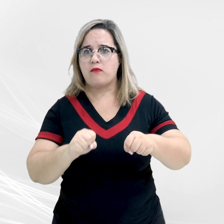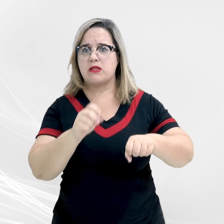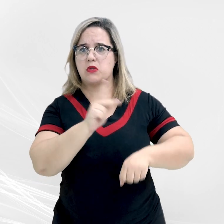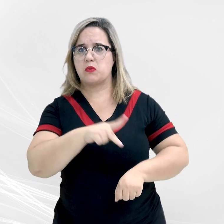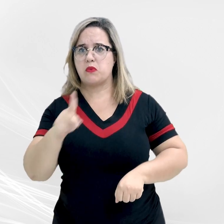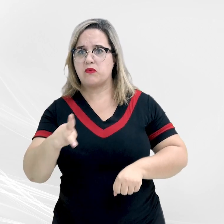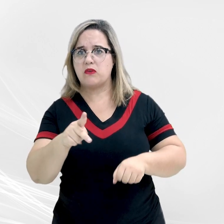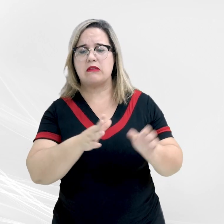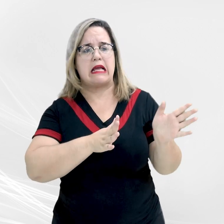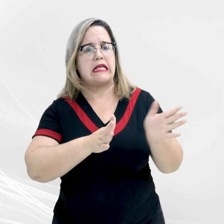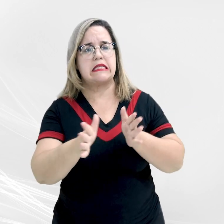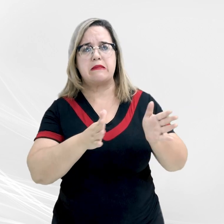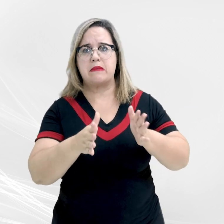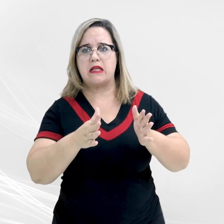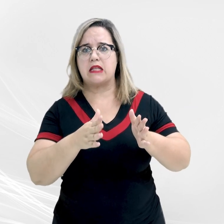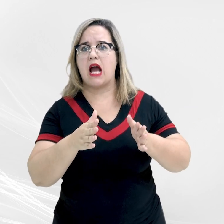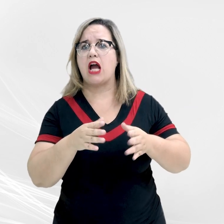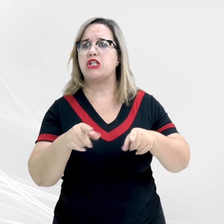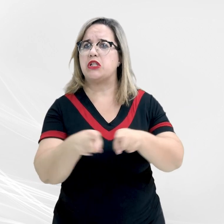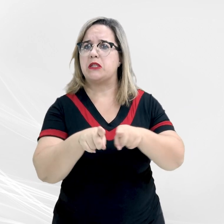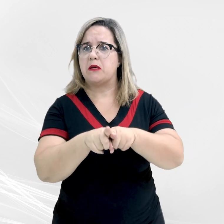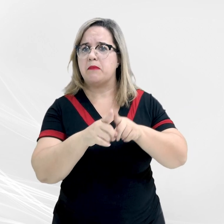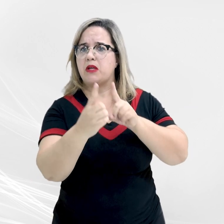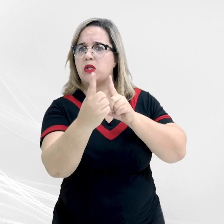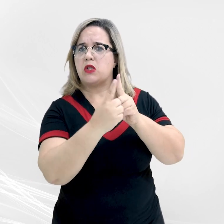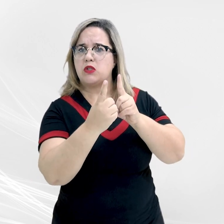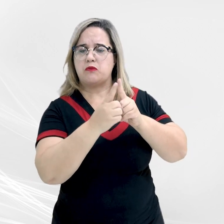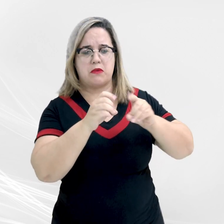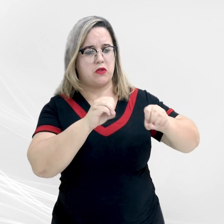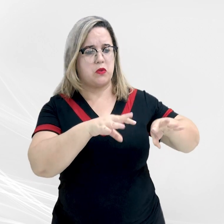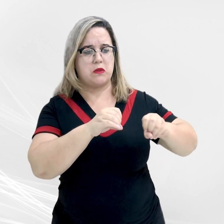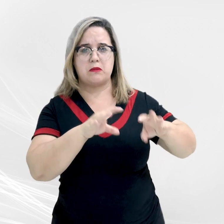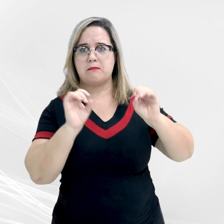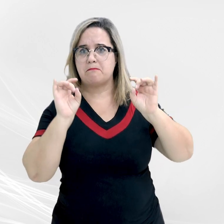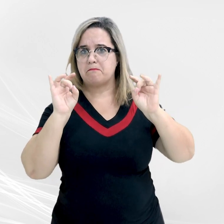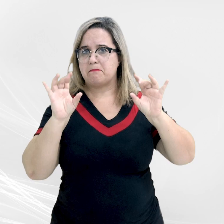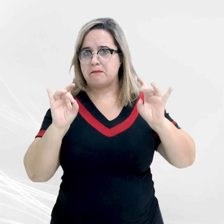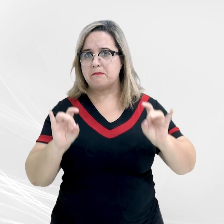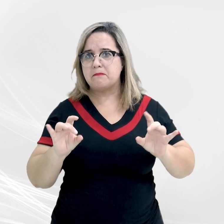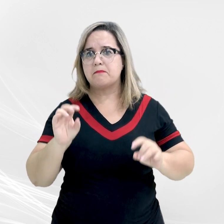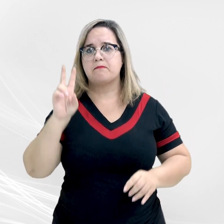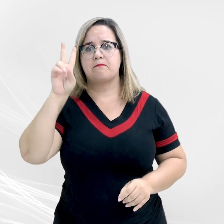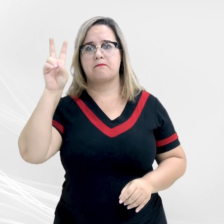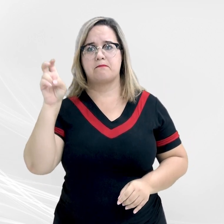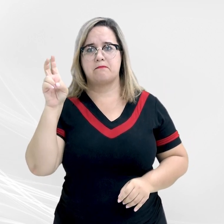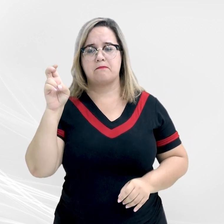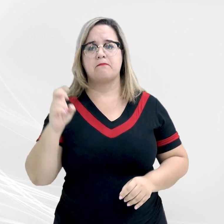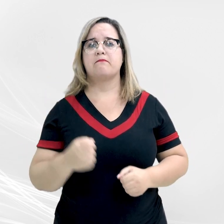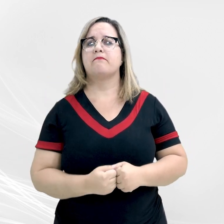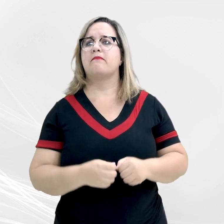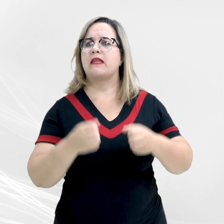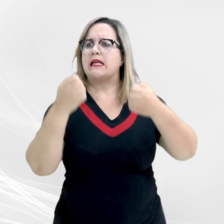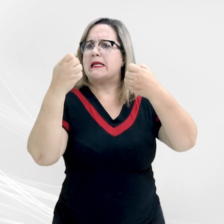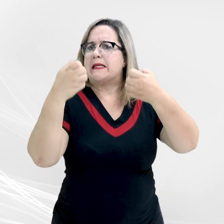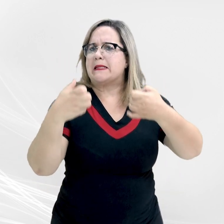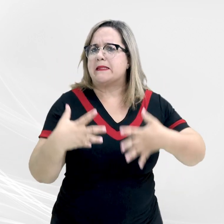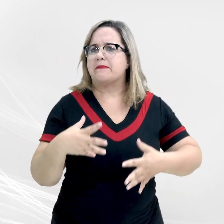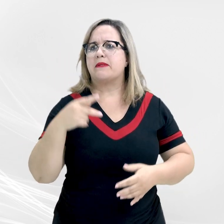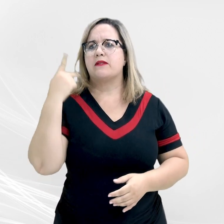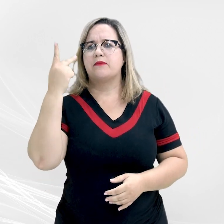Física e no atendimento educacional especializado. Fecha aspas. Pontua os promotores de justiça